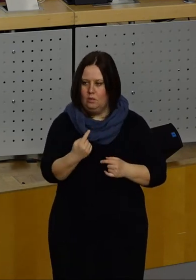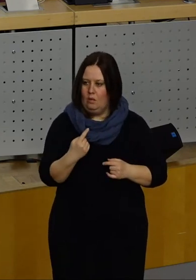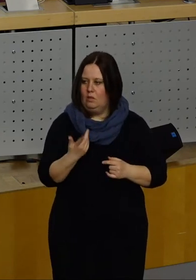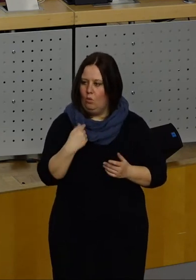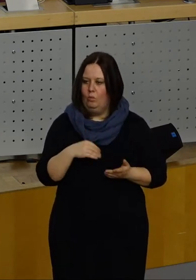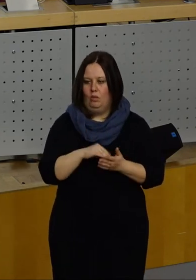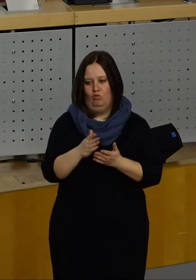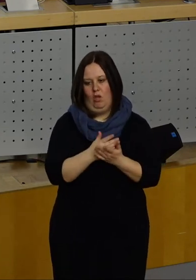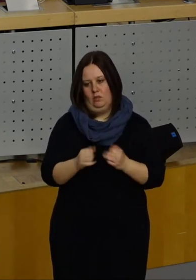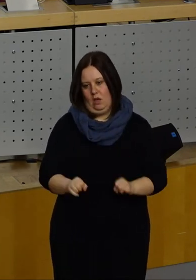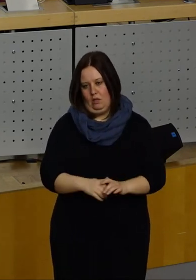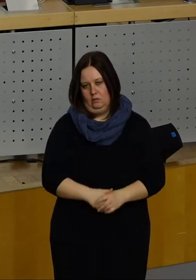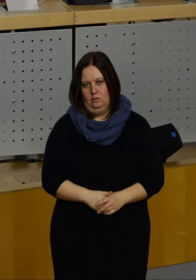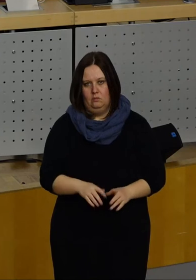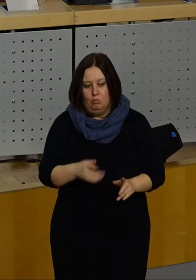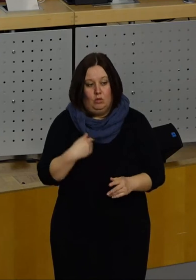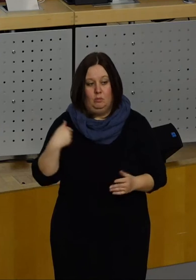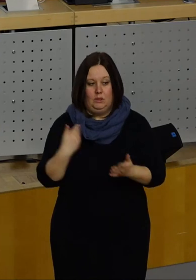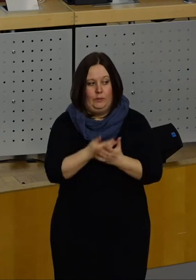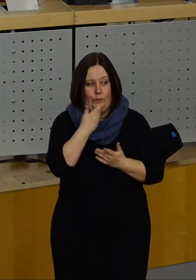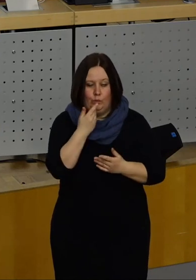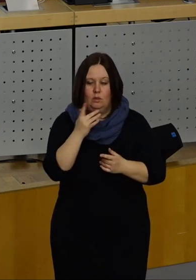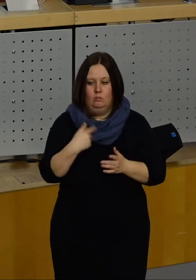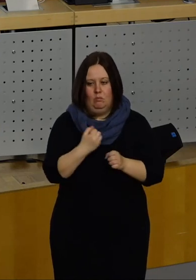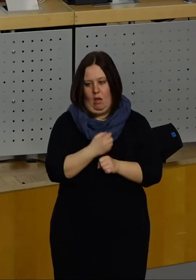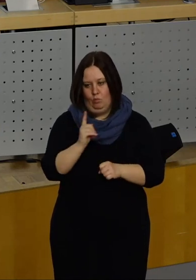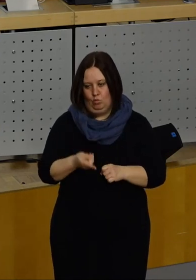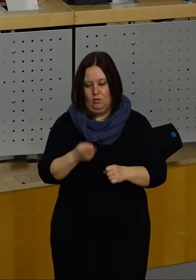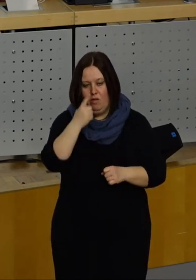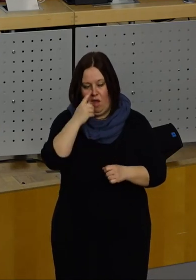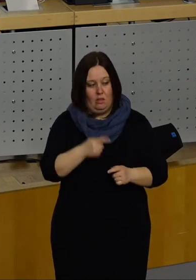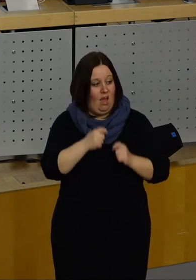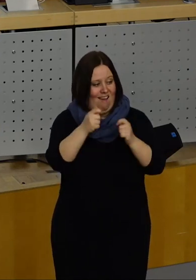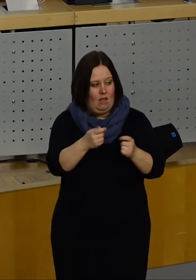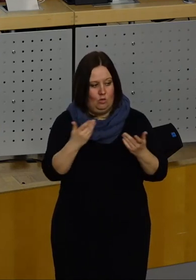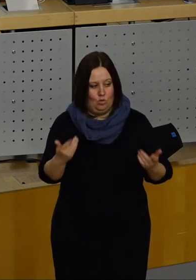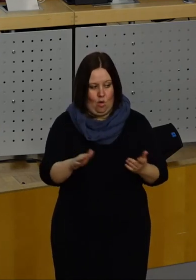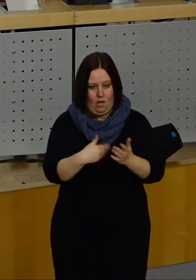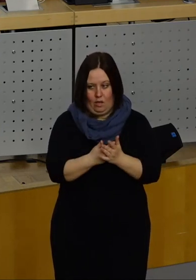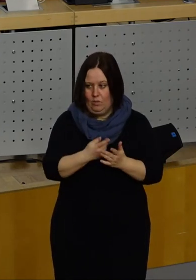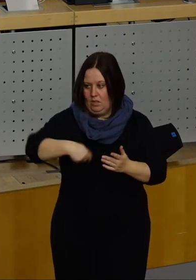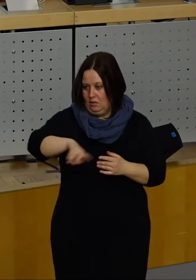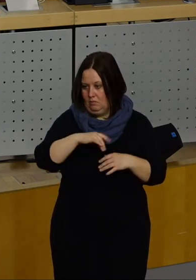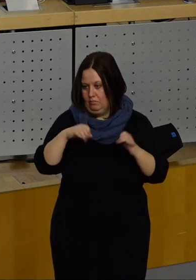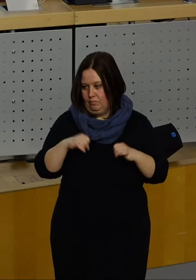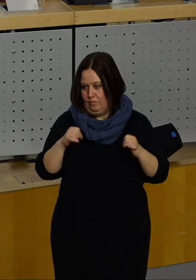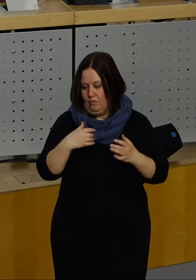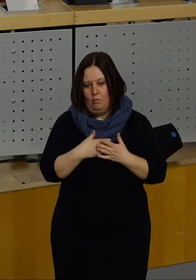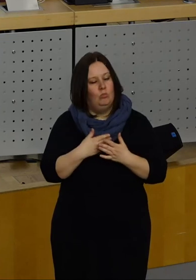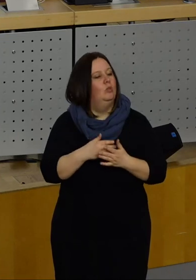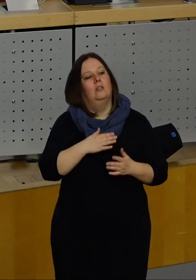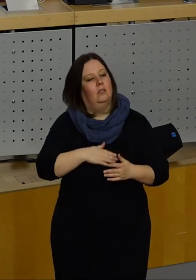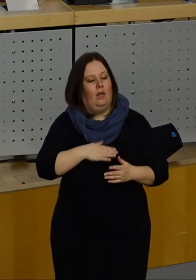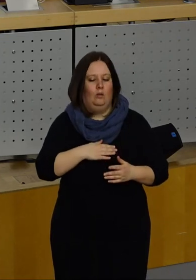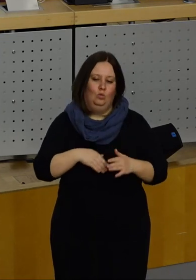auf diese Weise da mitsprechen kann. Das tun wir nicht und das sollten wir tun. Wenn der Antrag so im Ergebnis gemeint ist, dann, meine